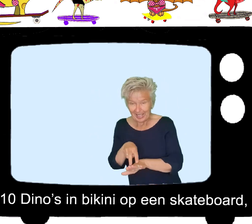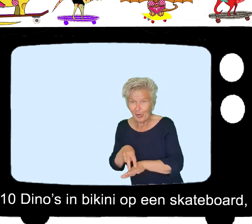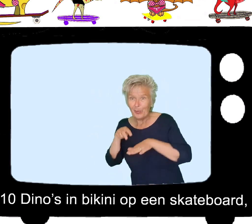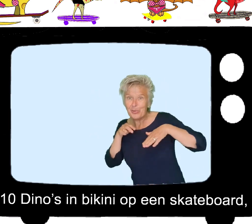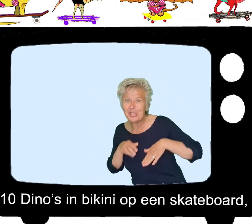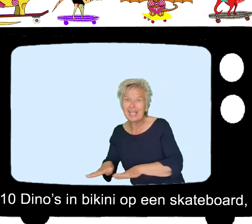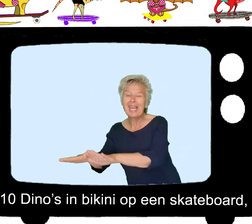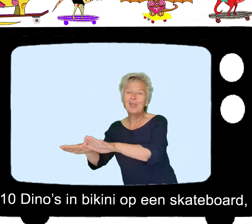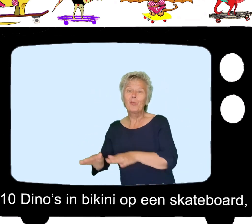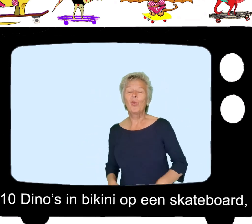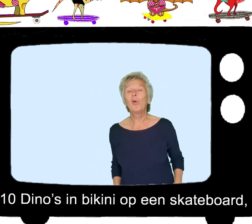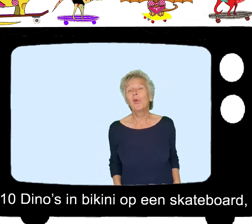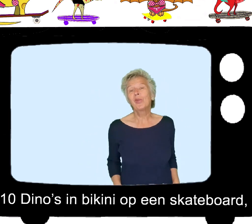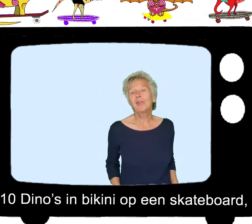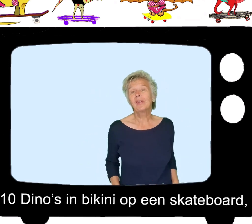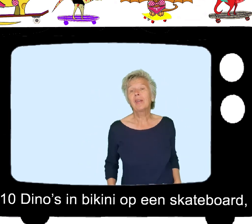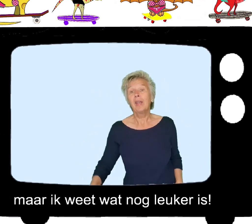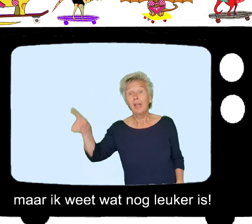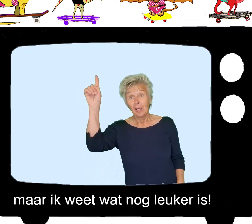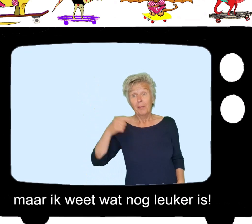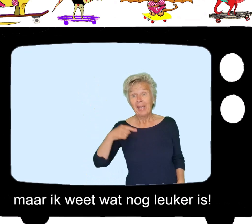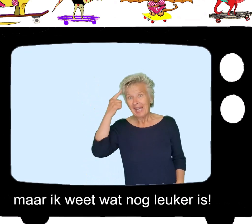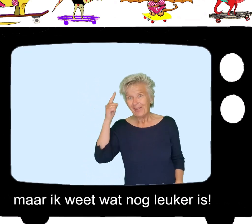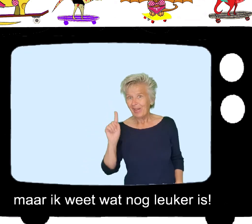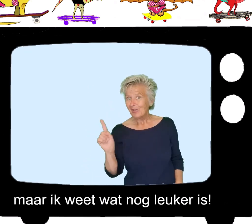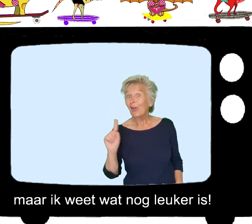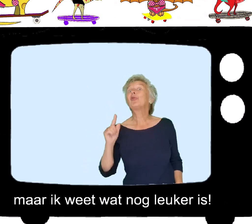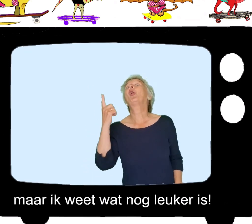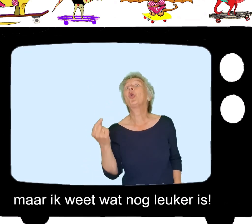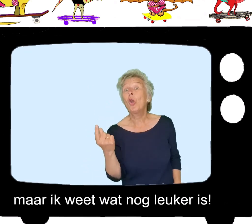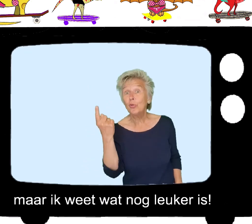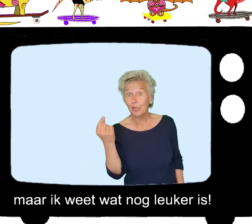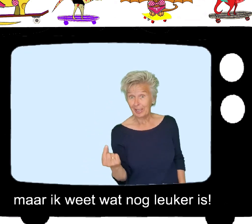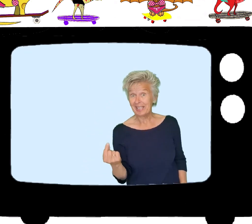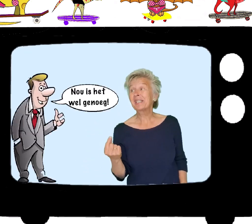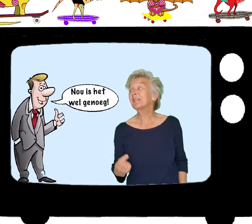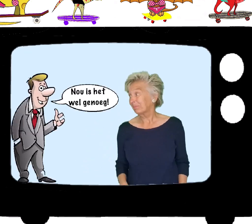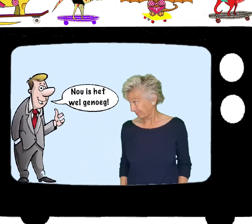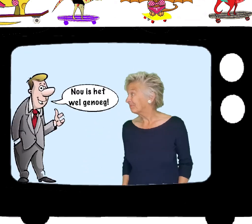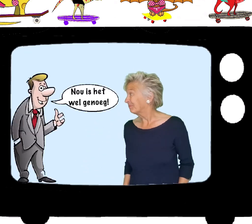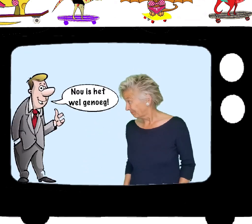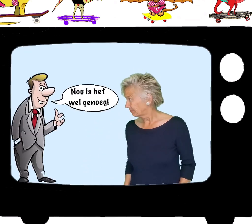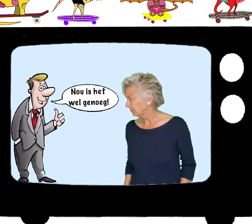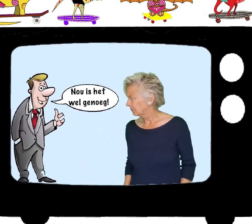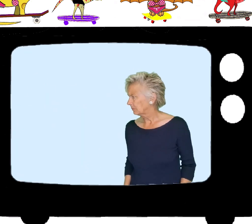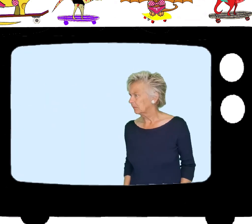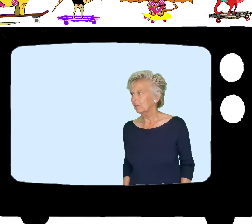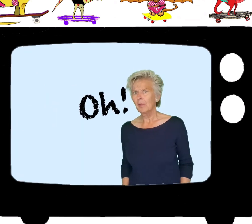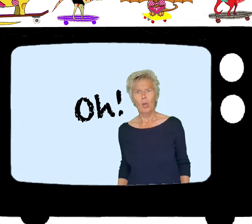op een skateboard Maar ik weet wat nog leuker is Nee, nou is het wel genoeg Oh